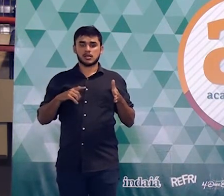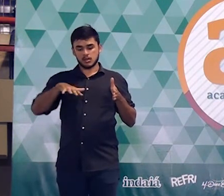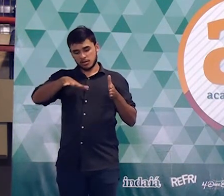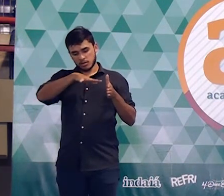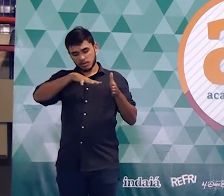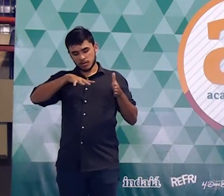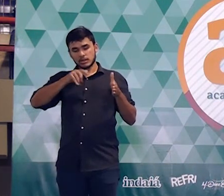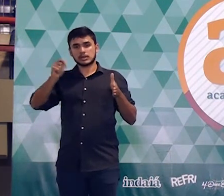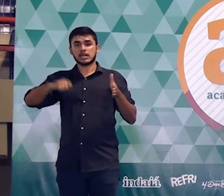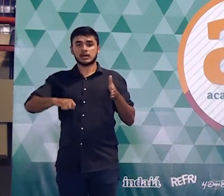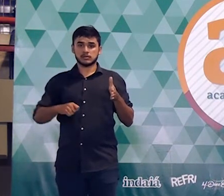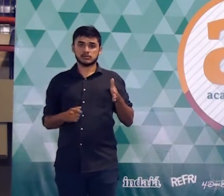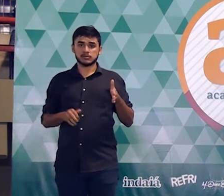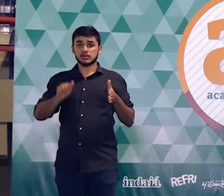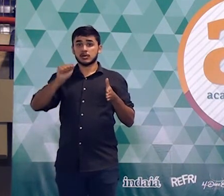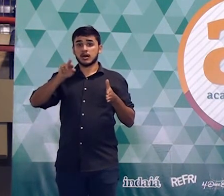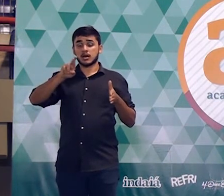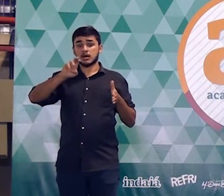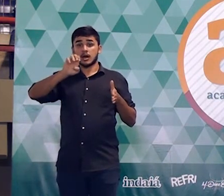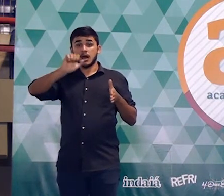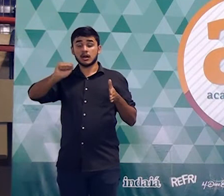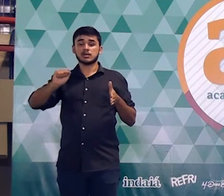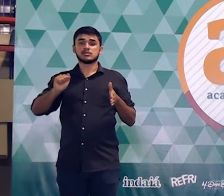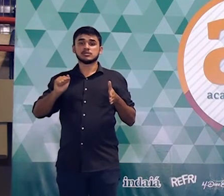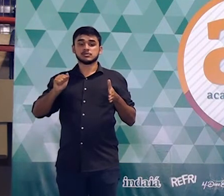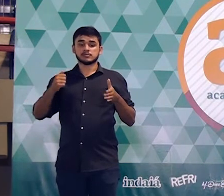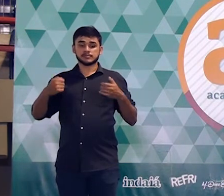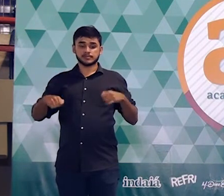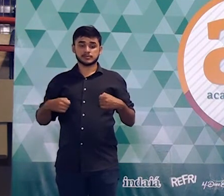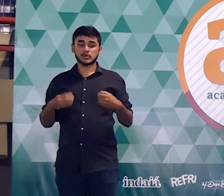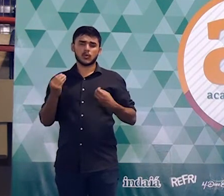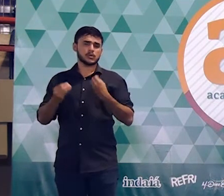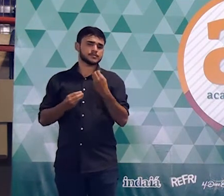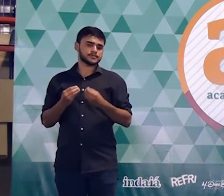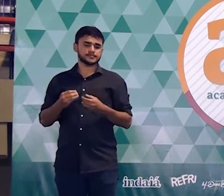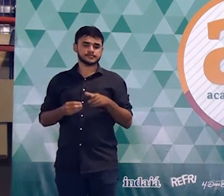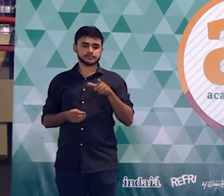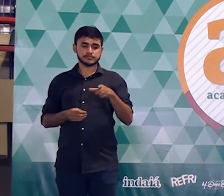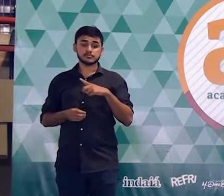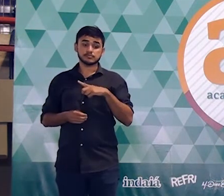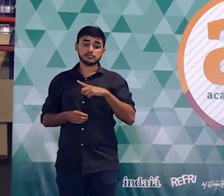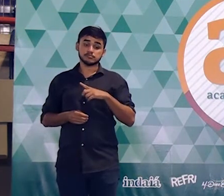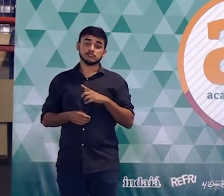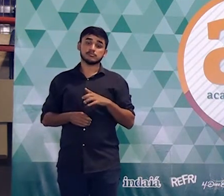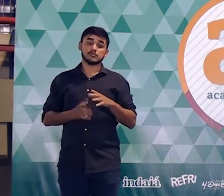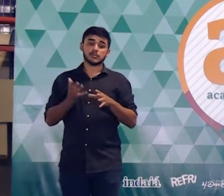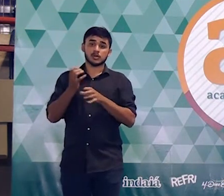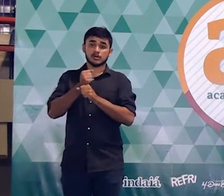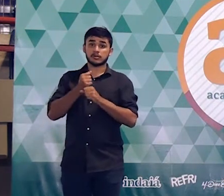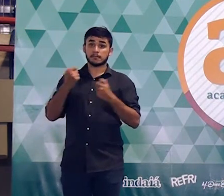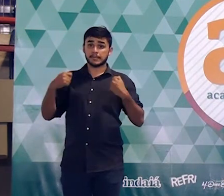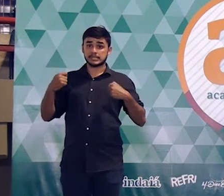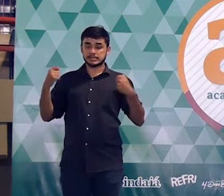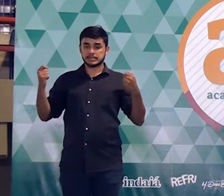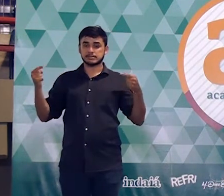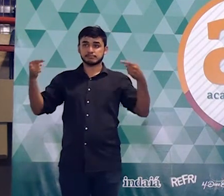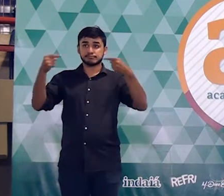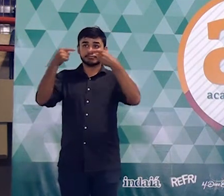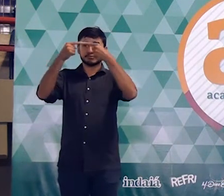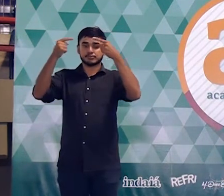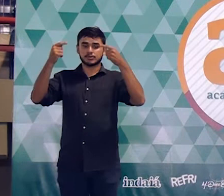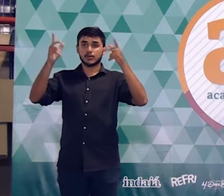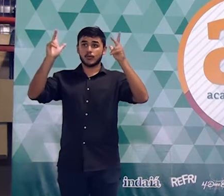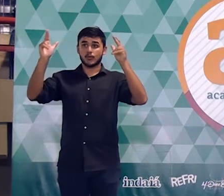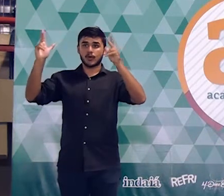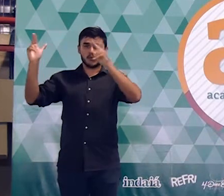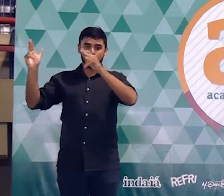área. Tá? Se tem que cobrir a mesma área, o que é eu vou fazer? Eu vou pegar a primeira área e vou igualar a segunda. Então, vai ficar assim,